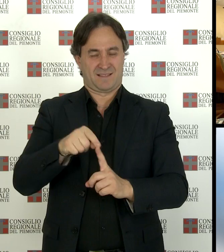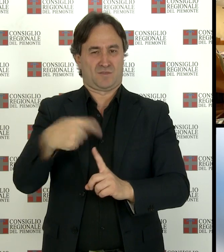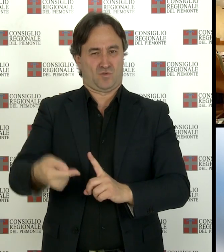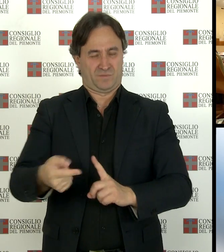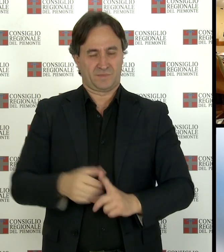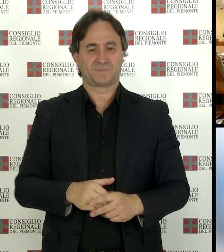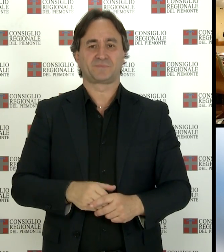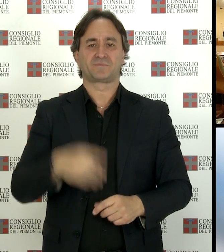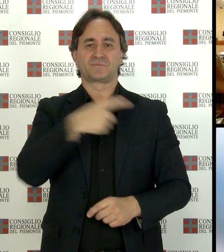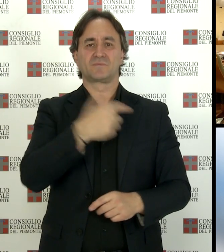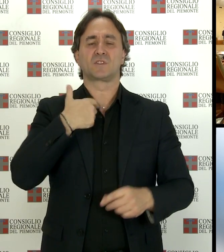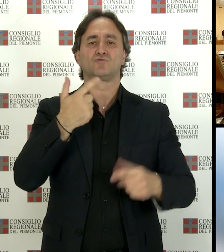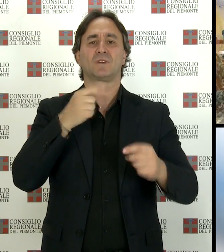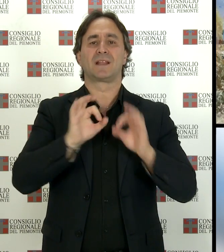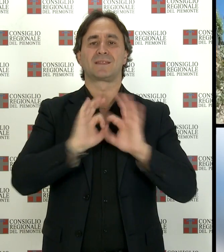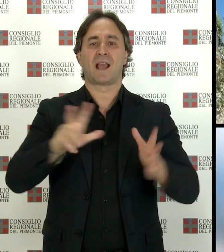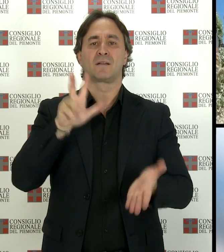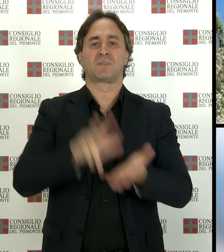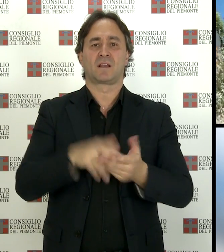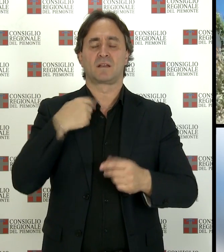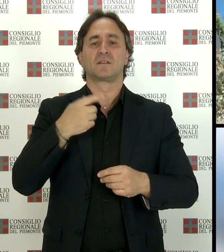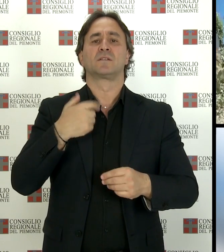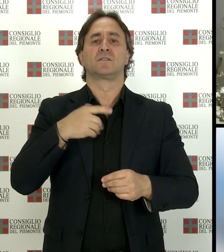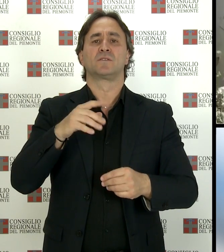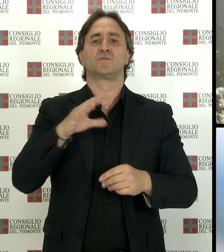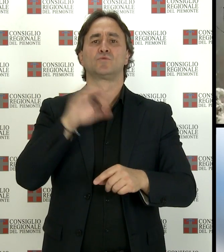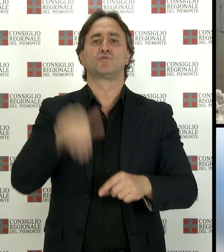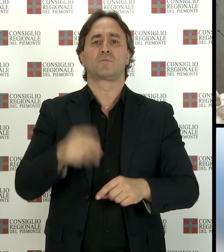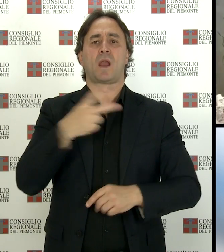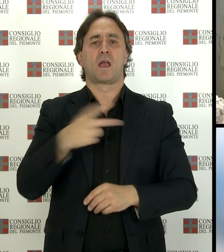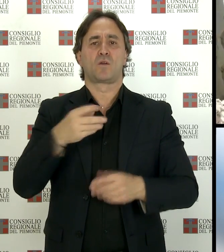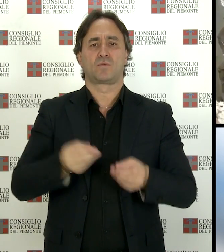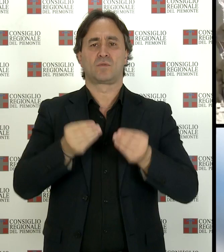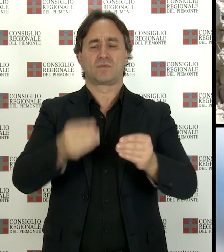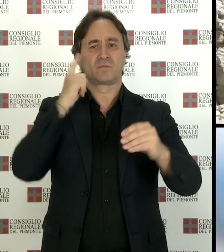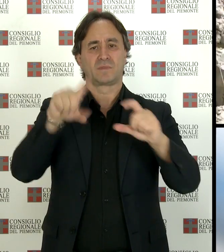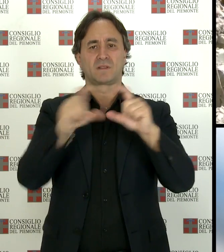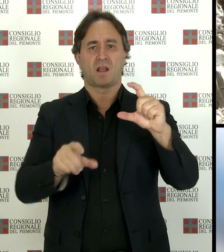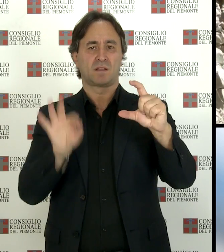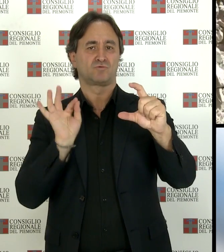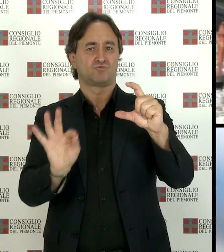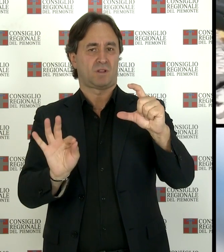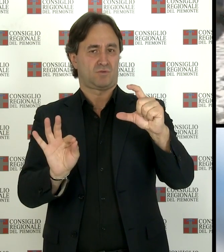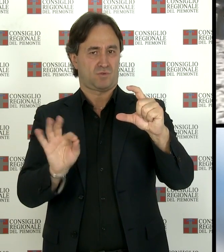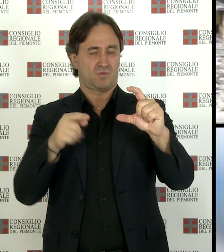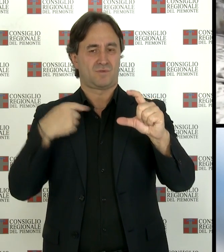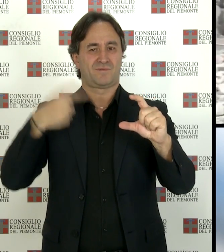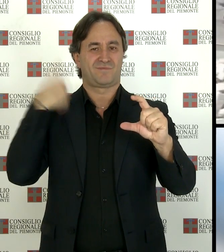delibera che ha stanziato 500 mila euro in favore delle popolazioni del centro italia colpite dal sisma dello scorso 24 agosto